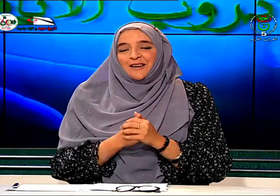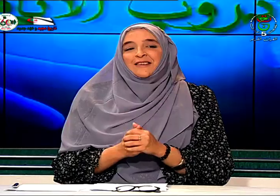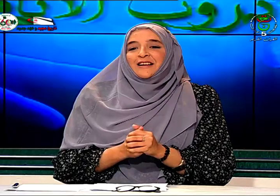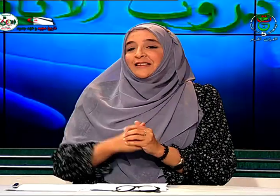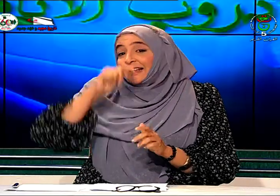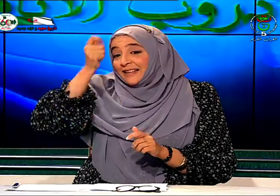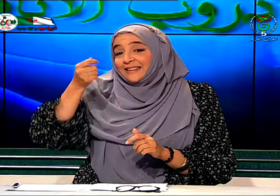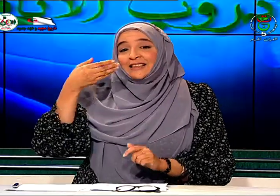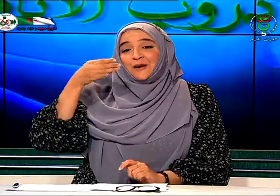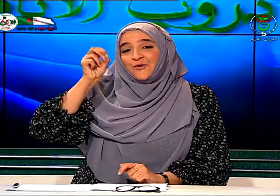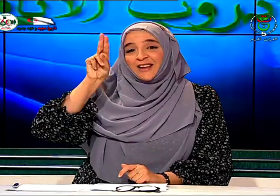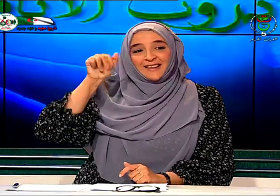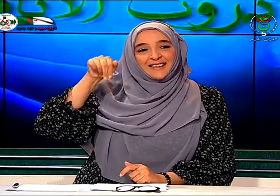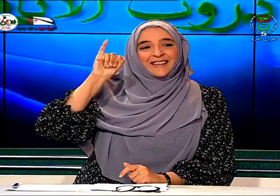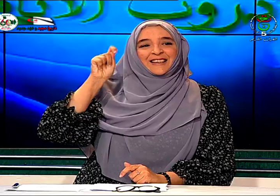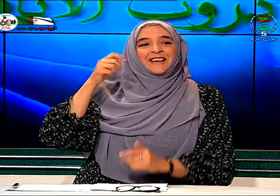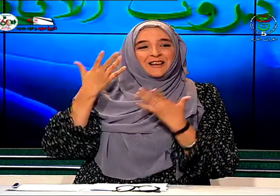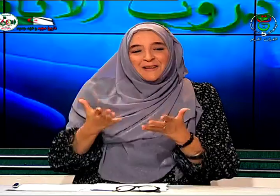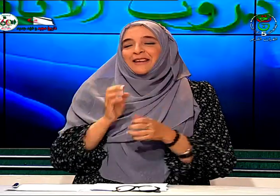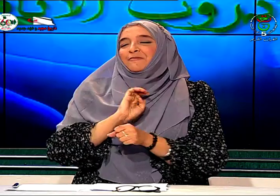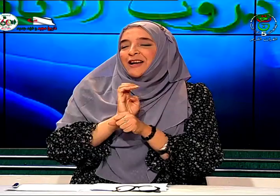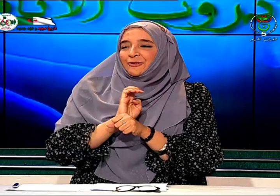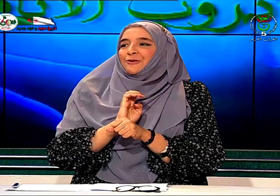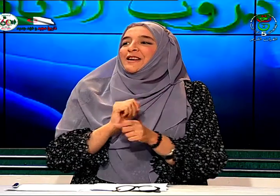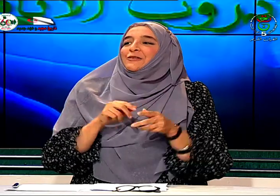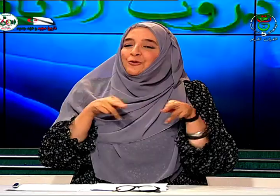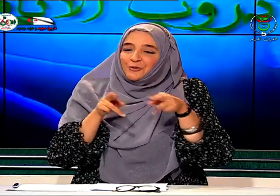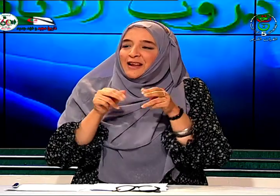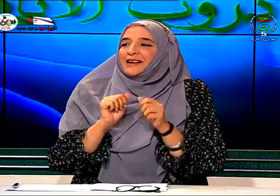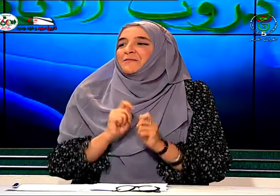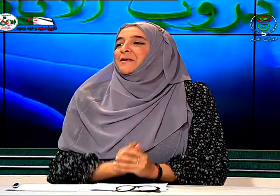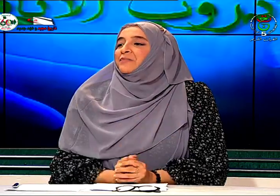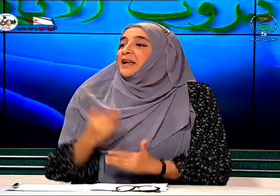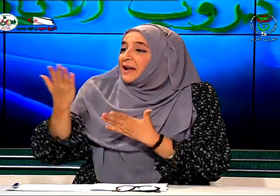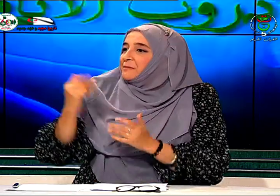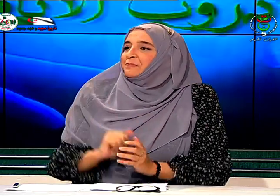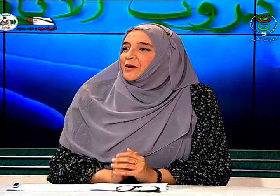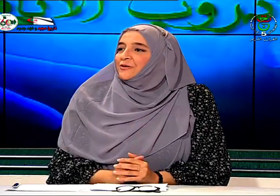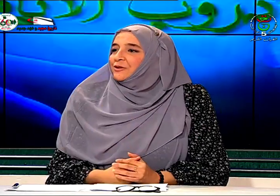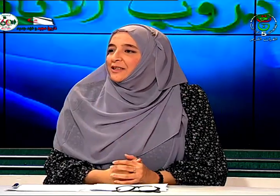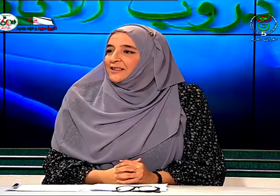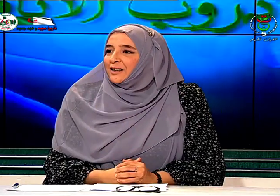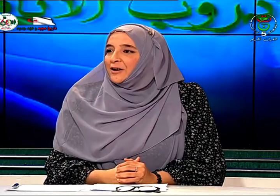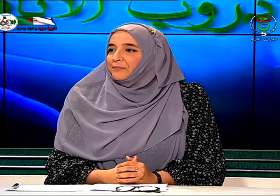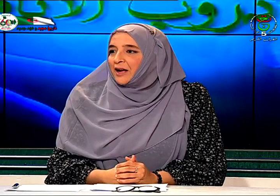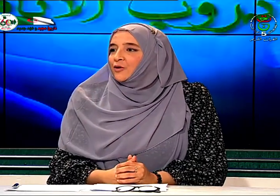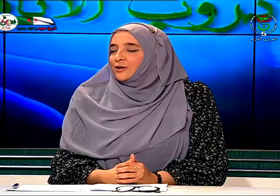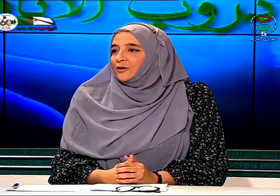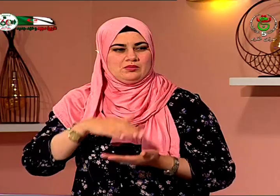تحياتي إلى مونيا من بلاتو دروب الأنامل نعم ما كنت تريدين قولها نعم أريد أن أضيف